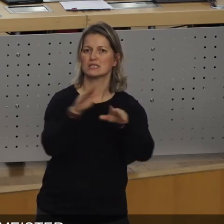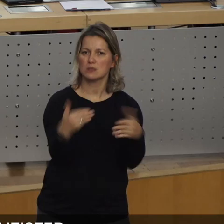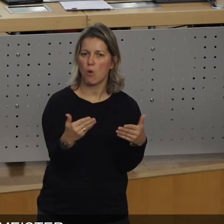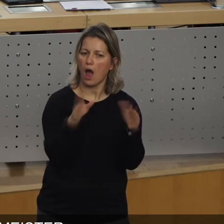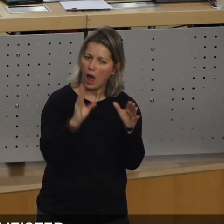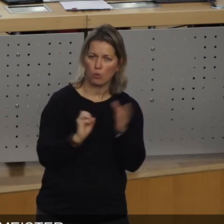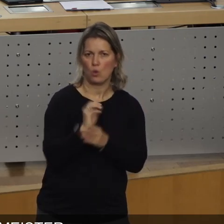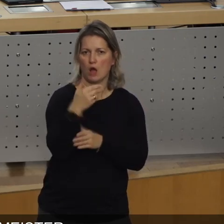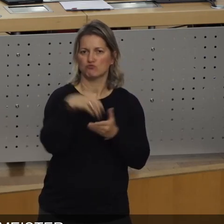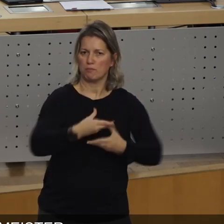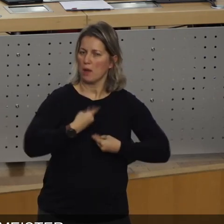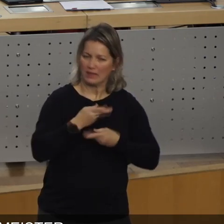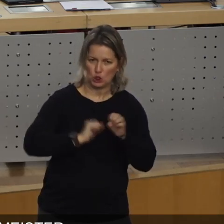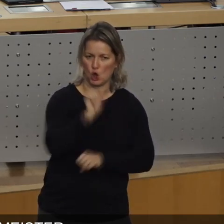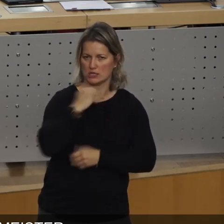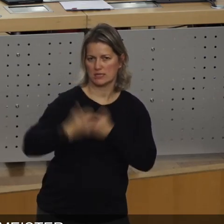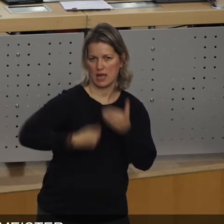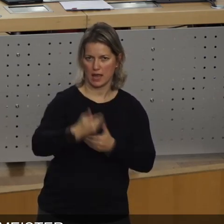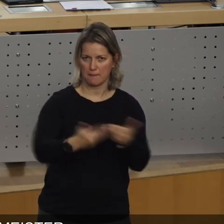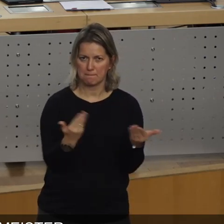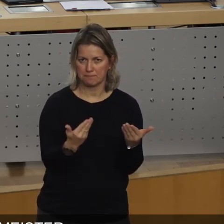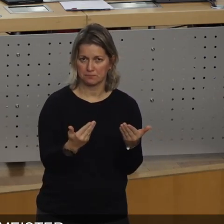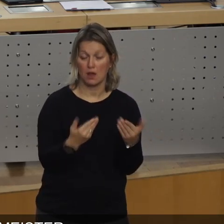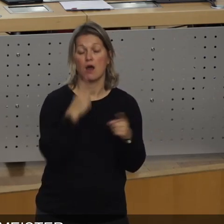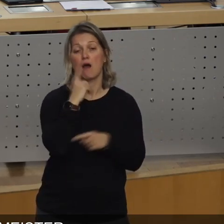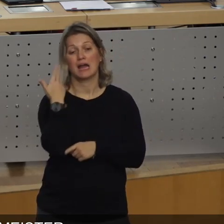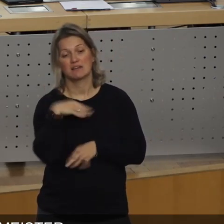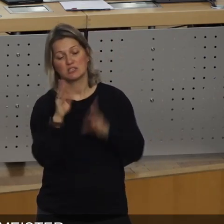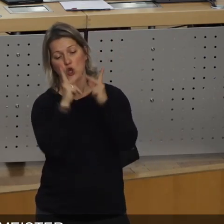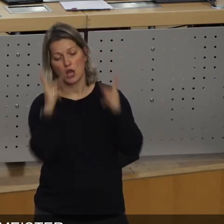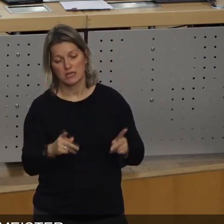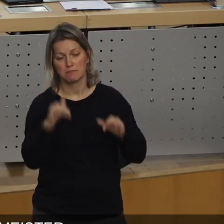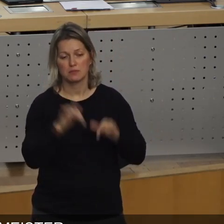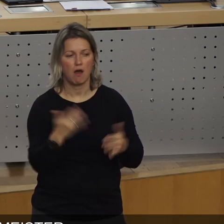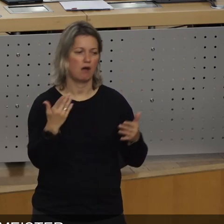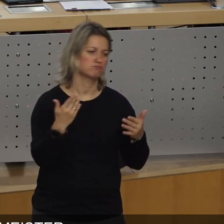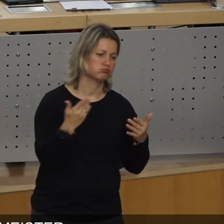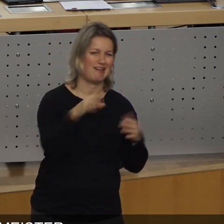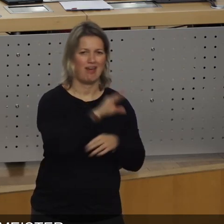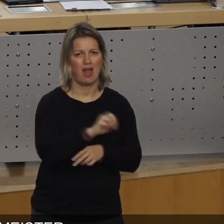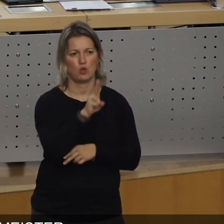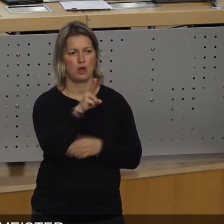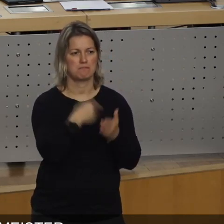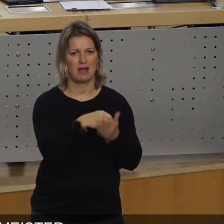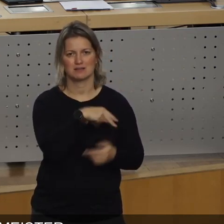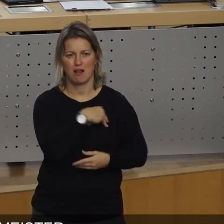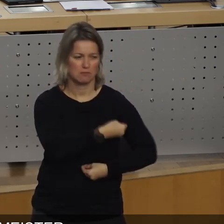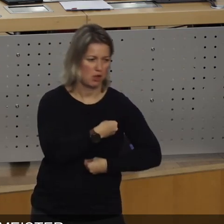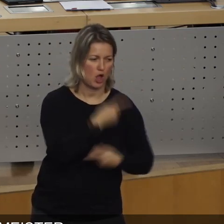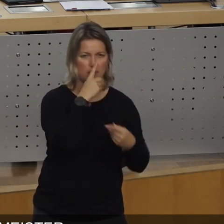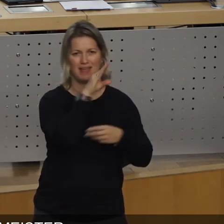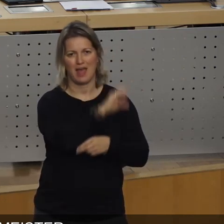bisher in unserem Konzept vorgesehen haben, aus Bundesmitteln, aus natürlich dem Preisgeld EU, von Landesmitteln, die vorgesehen waren,